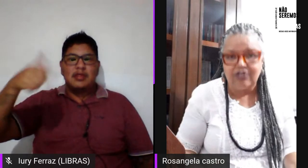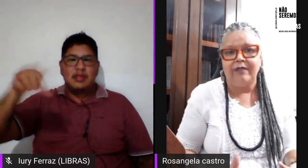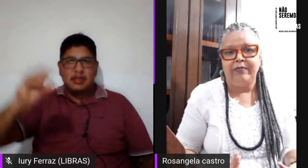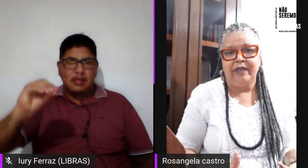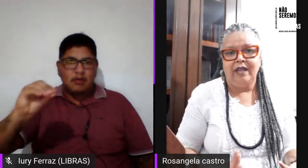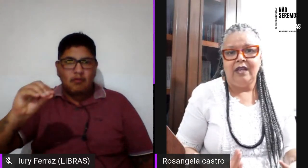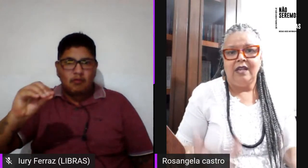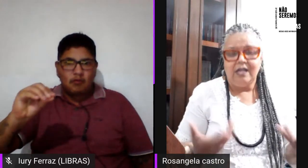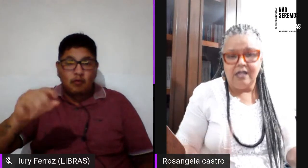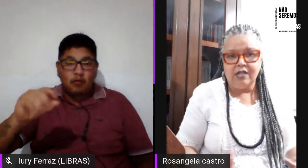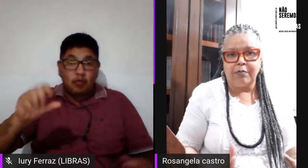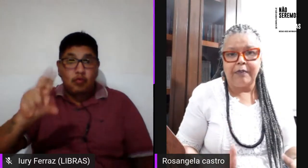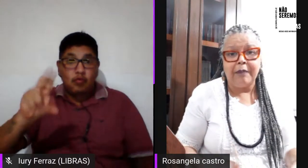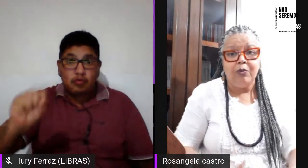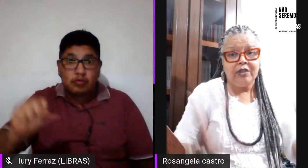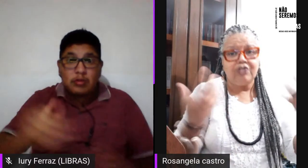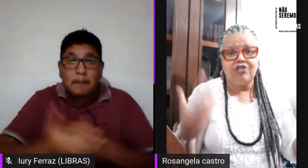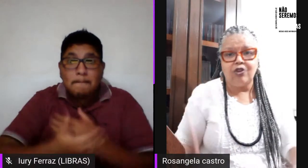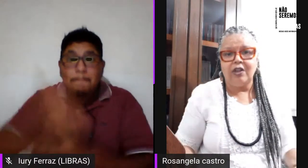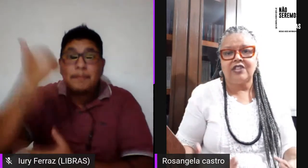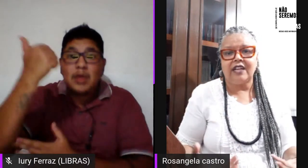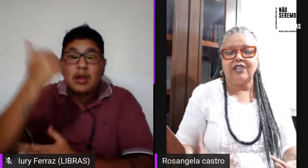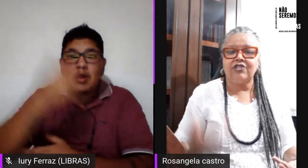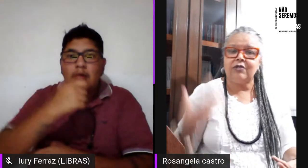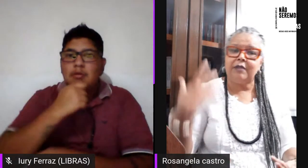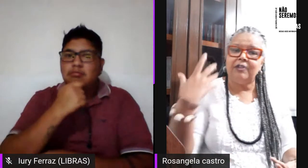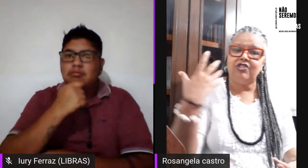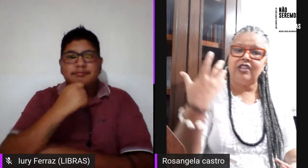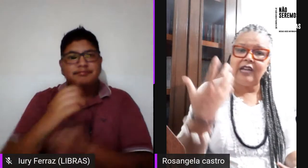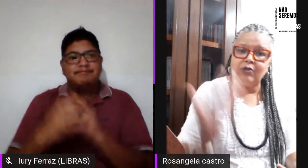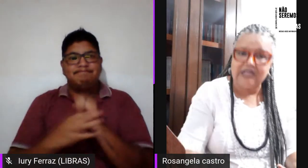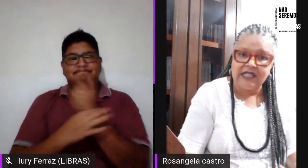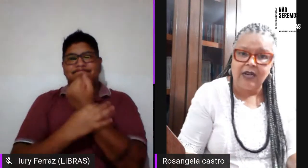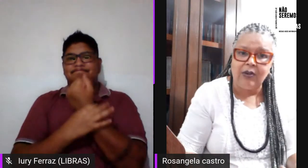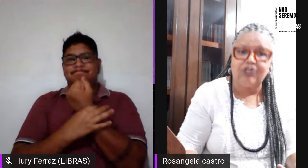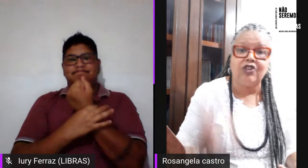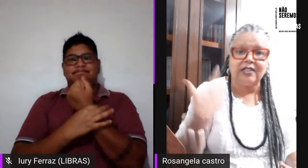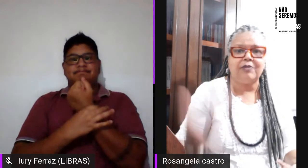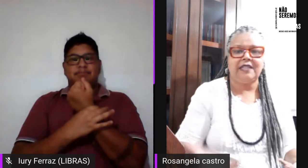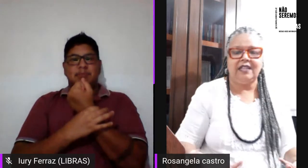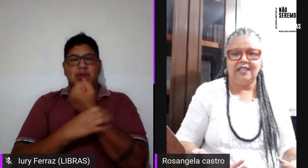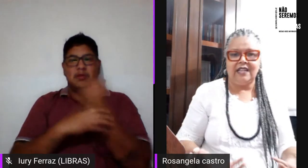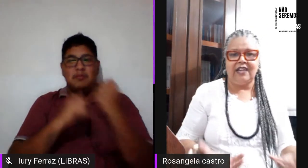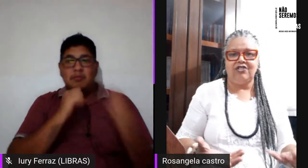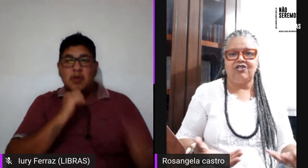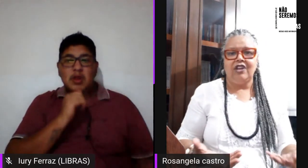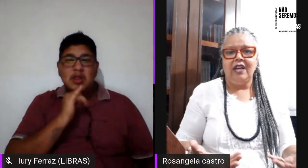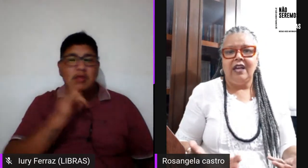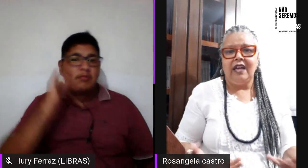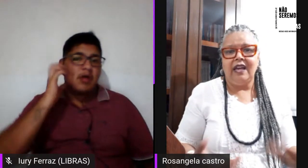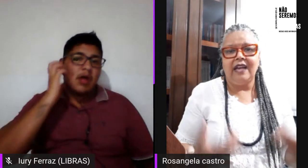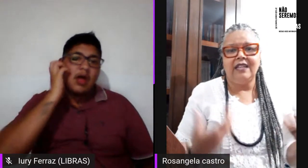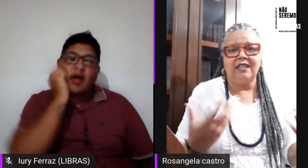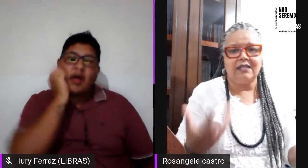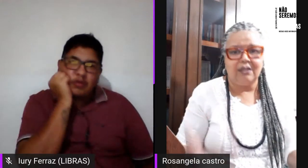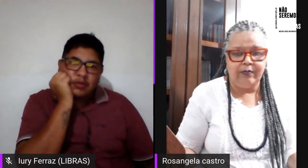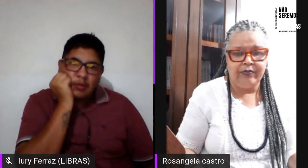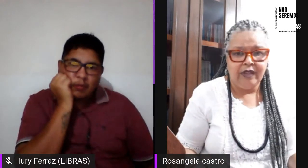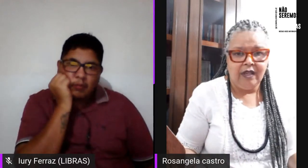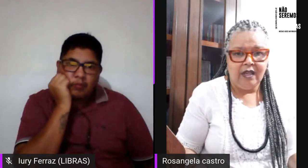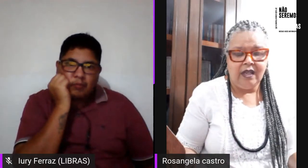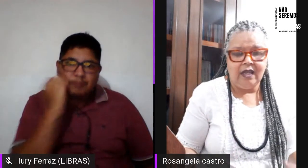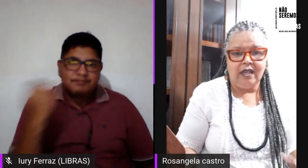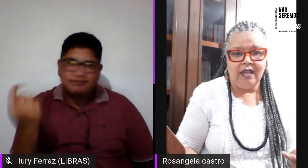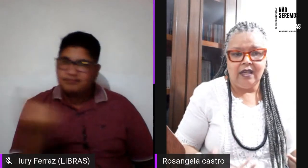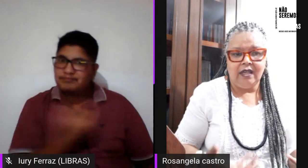garante isso para muitas de nós a questão também de adoção as nossas maternidades ainda são